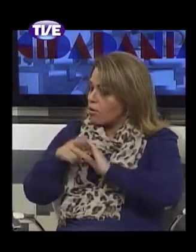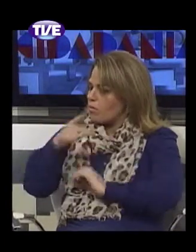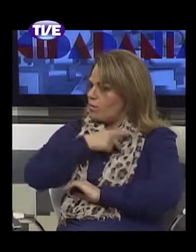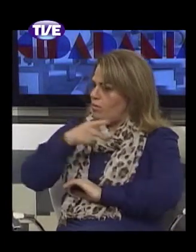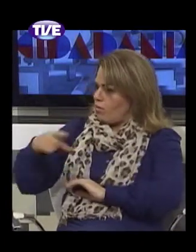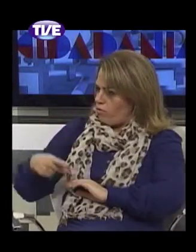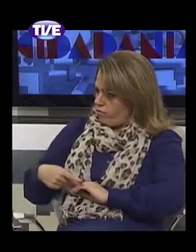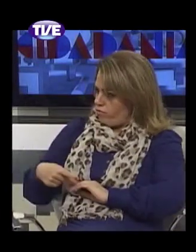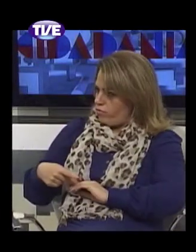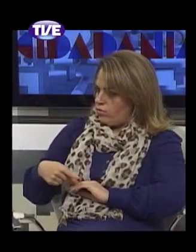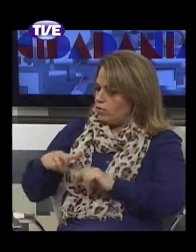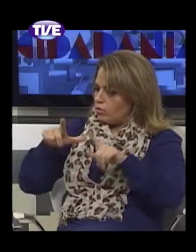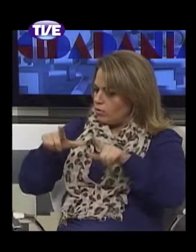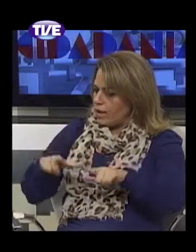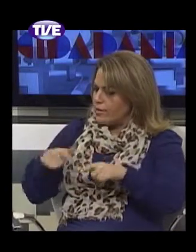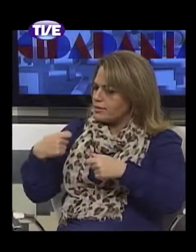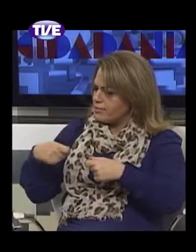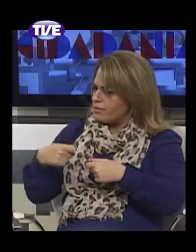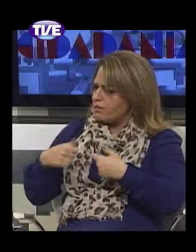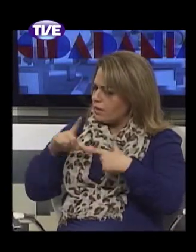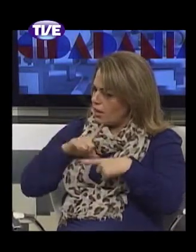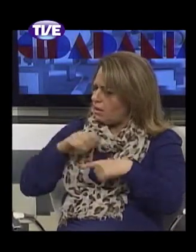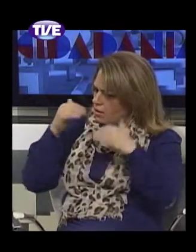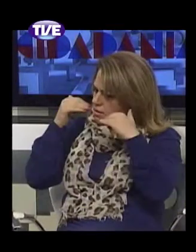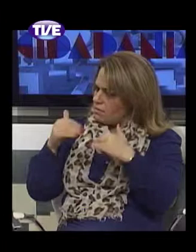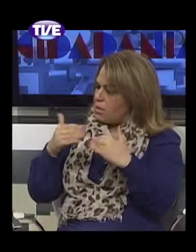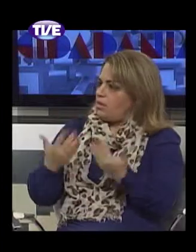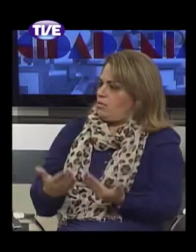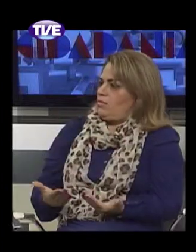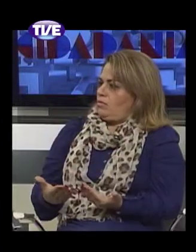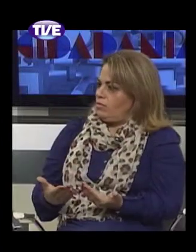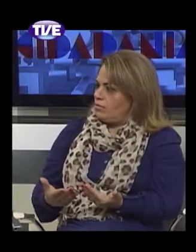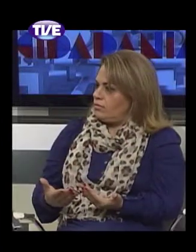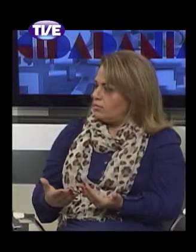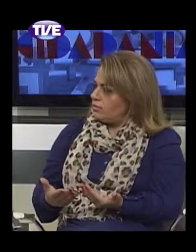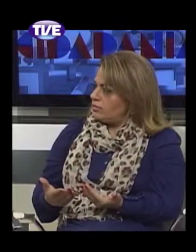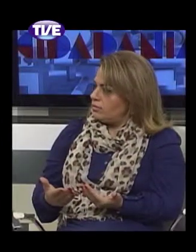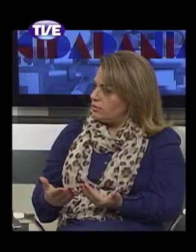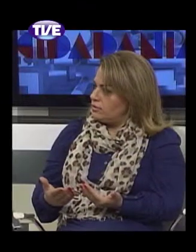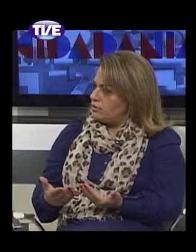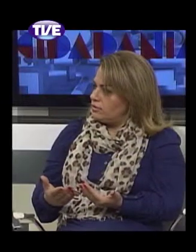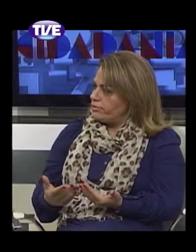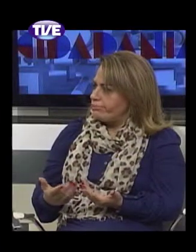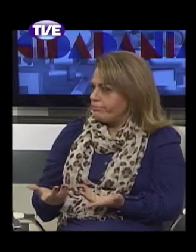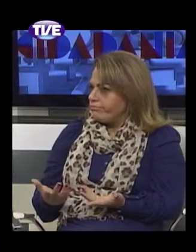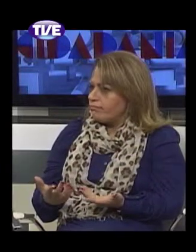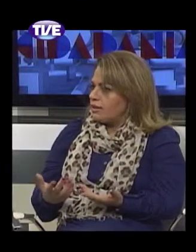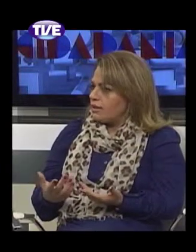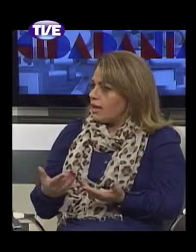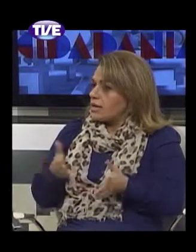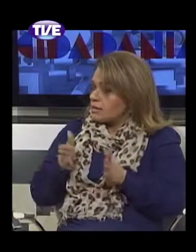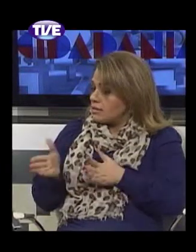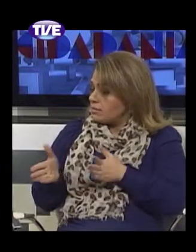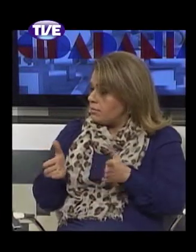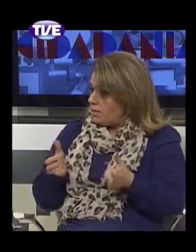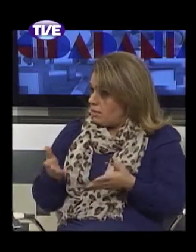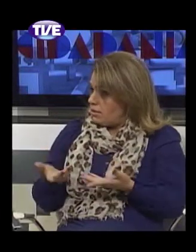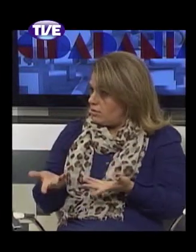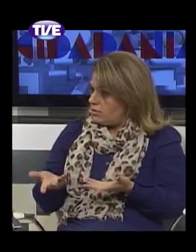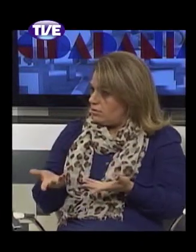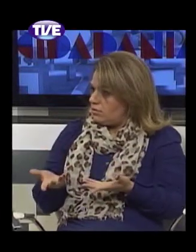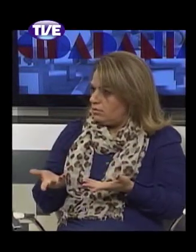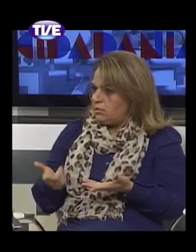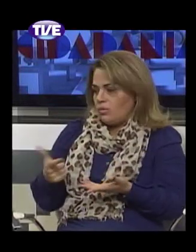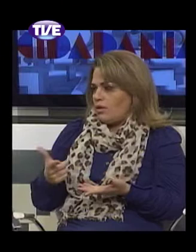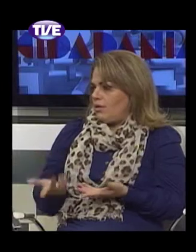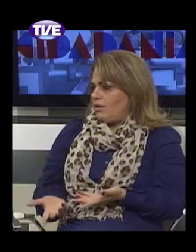deveria haver essa respeitabilidade, digamos assim, com a característica de língua, a gente percebe que nós estamos